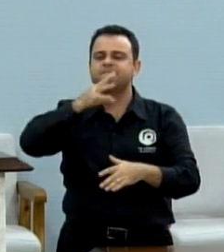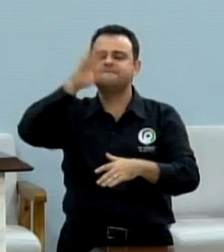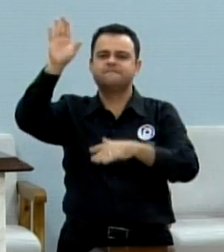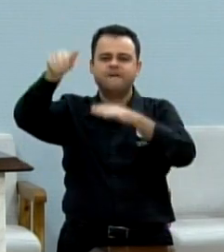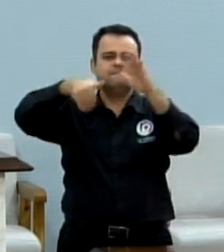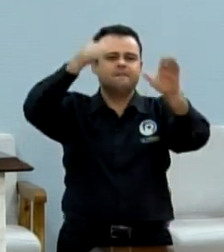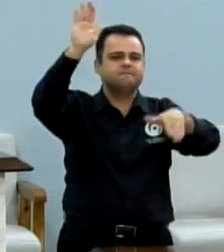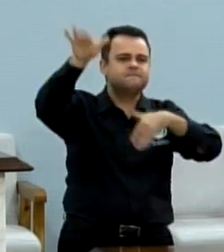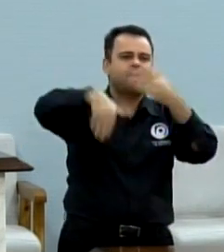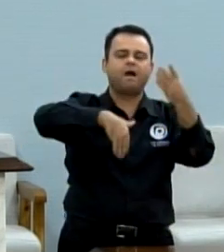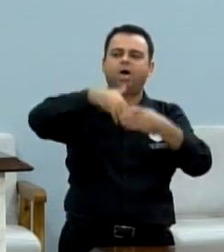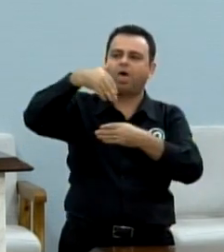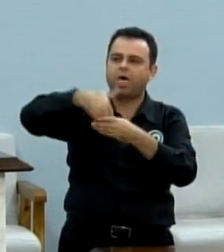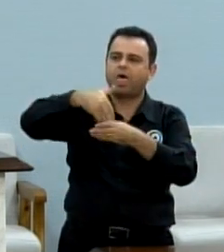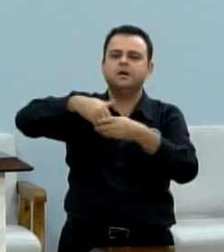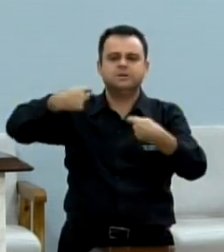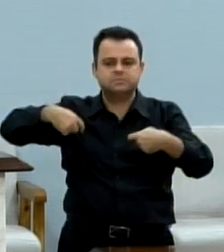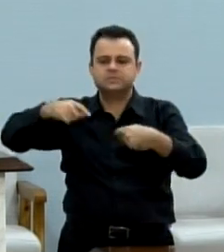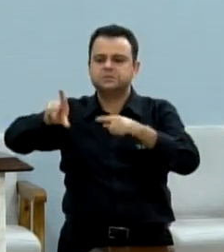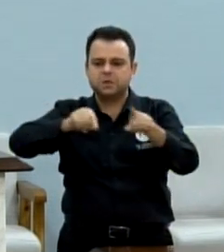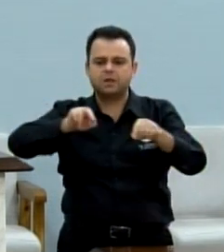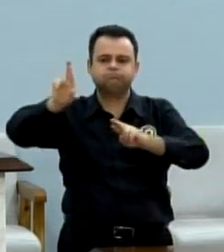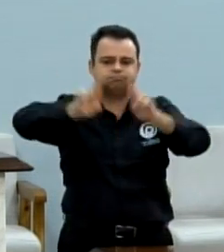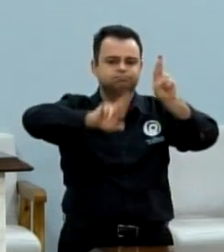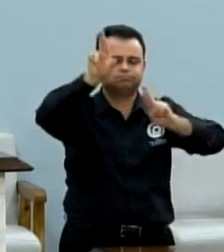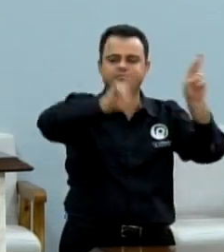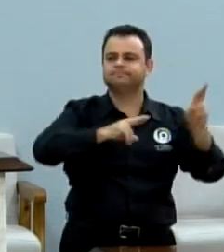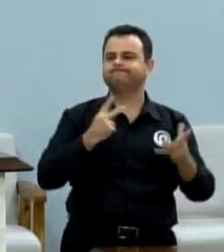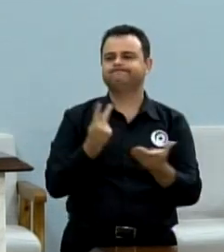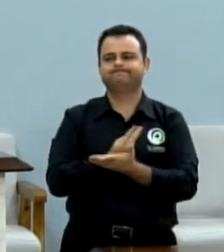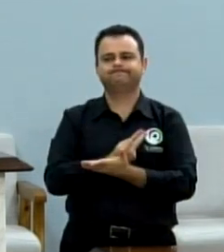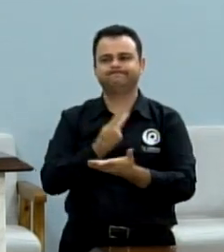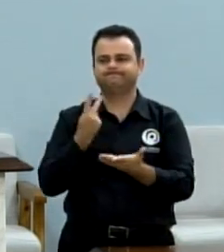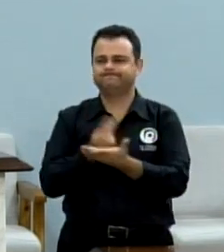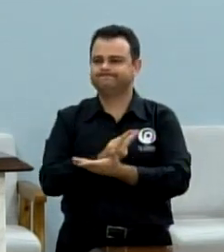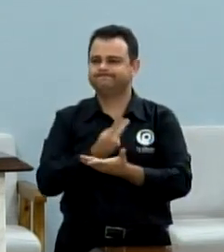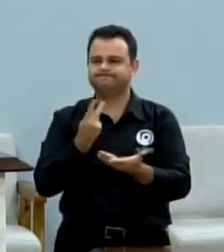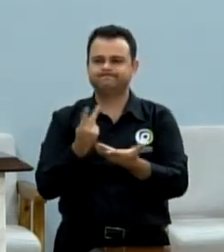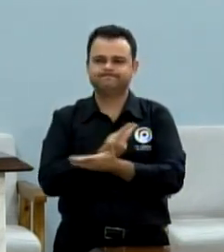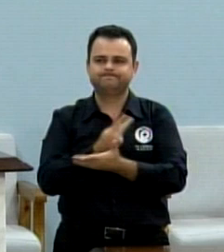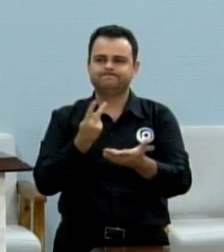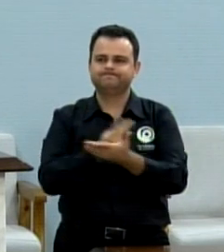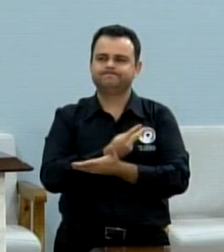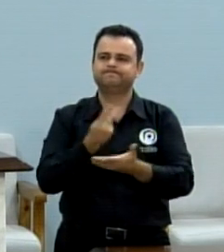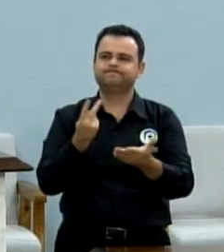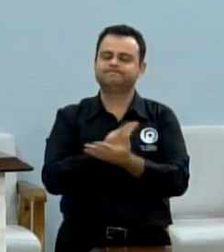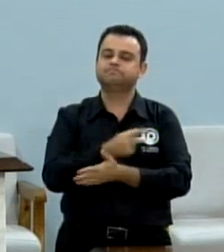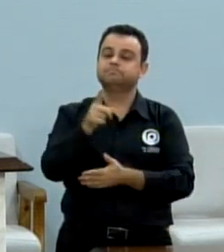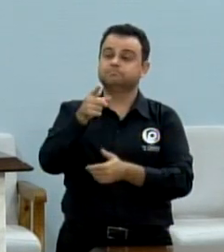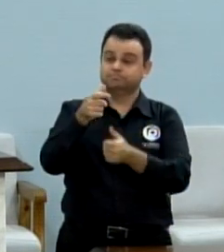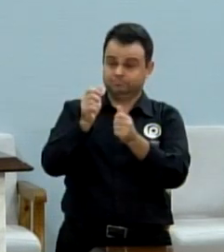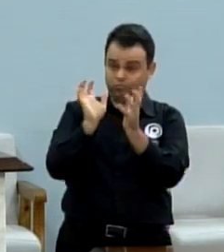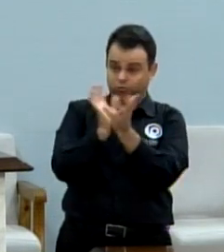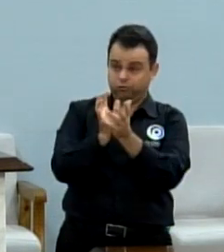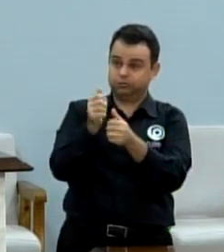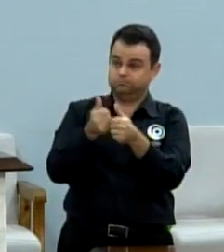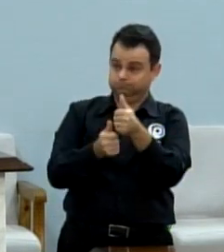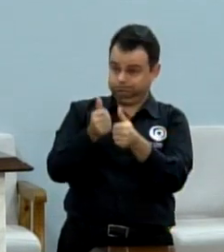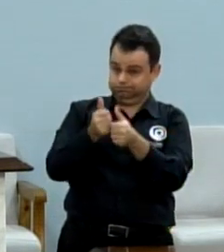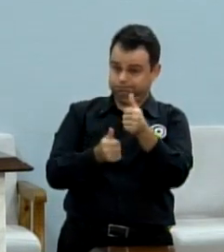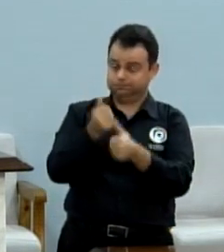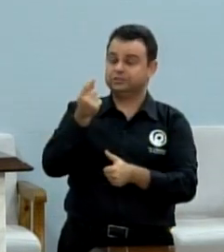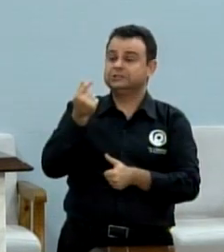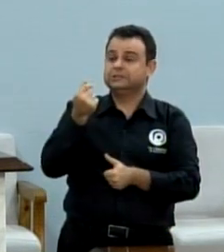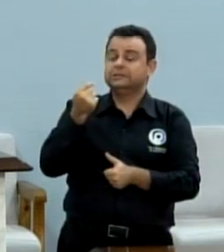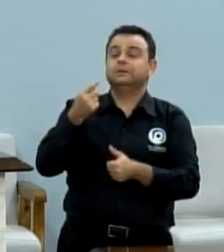indevidas. O que por si só deve estar trazendo custos inúteis ao América. Mais uma atitude